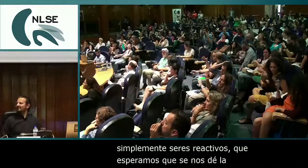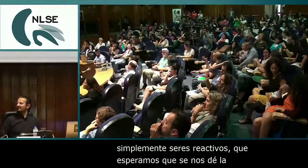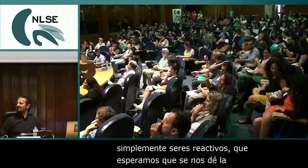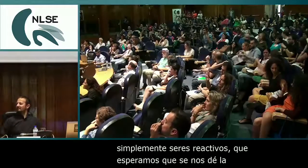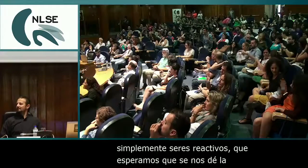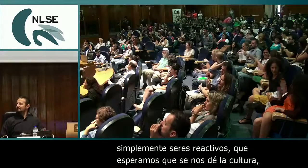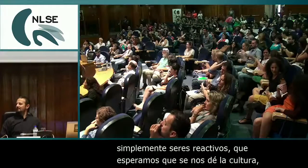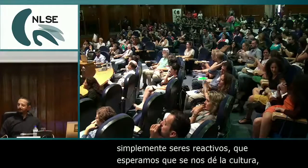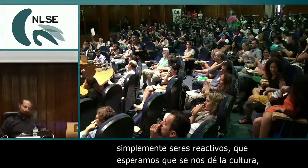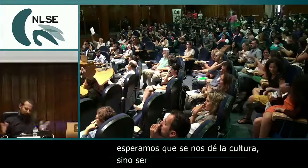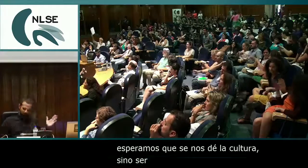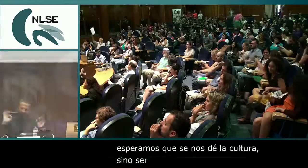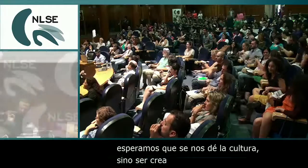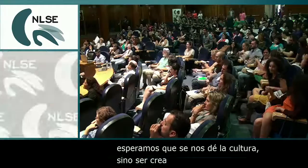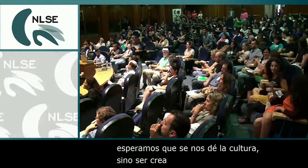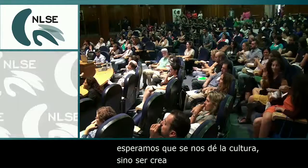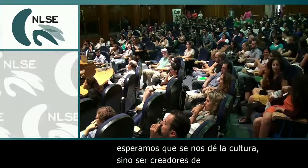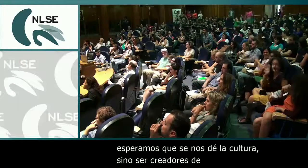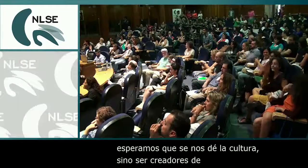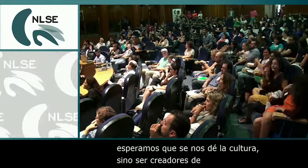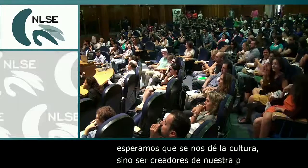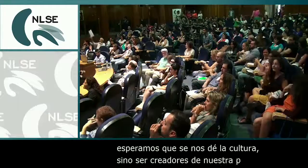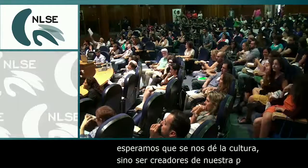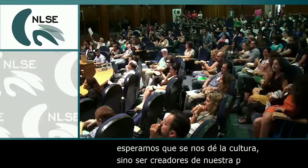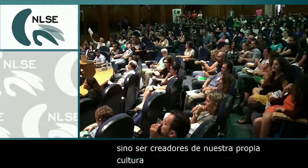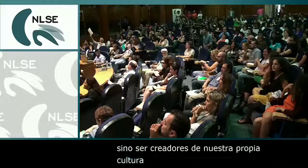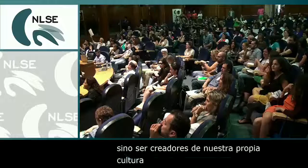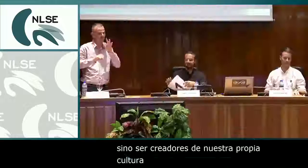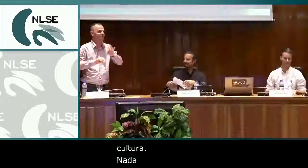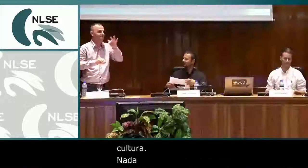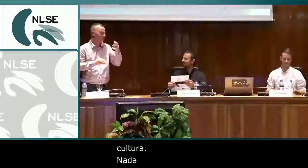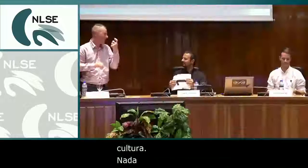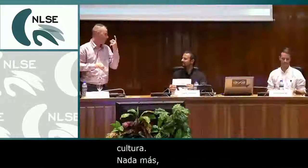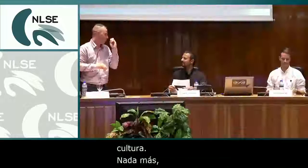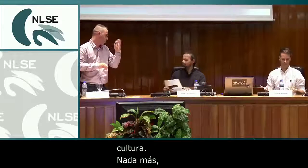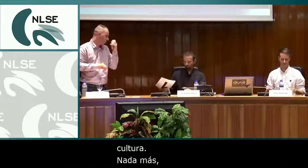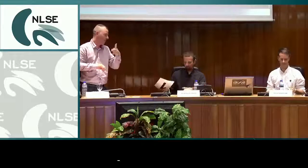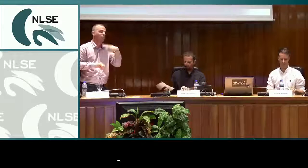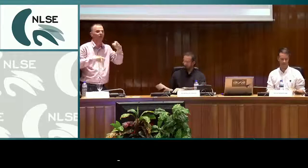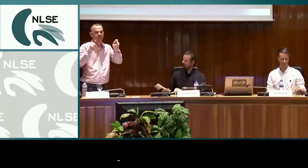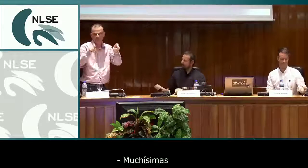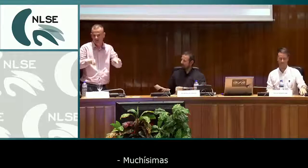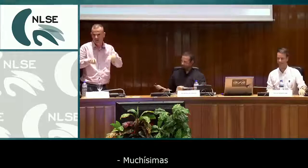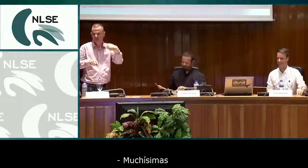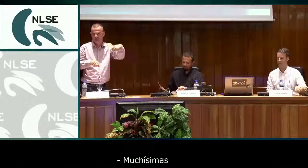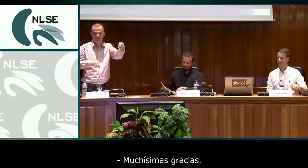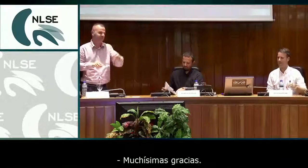Falta un minuto. Creo que no vamos a tener posibilidad de poder hacer preguntas porque creo que ya vamos un poco mal de retraso, nos queda todavía una comunicación.